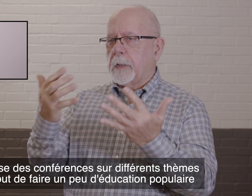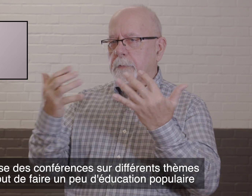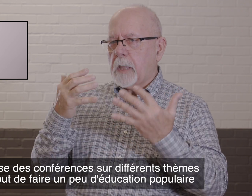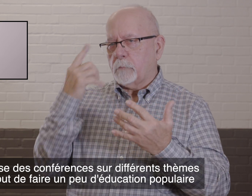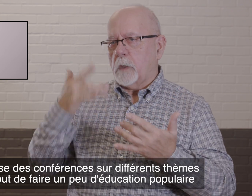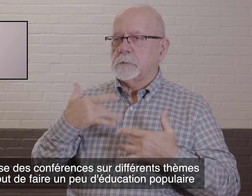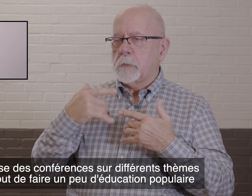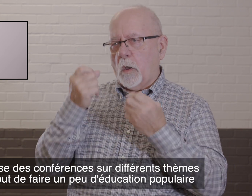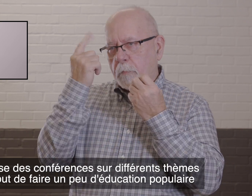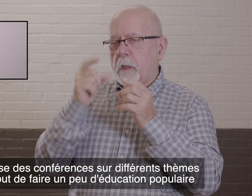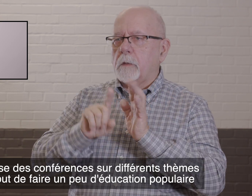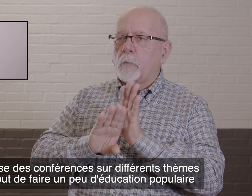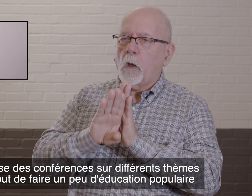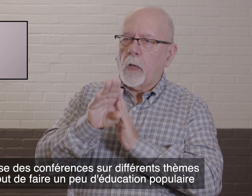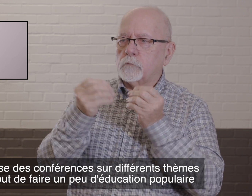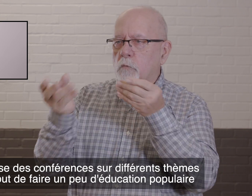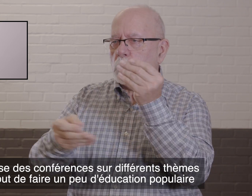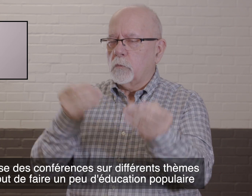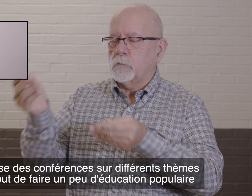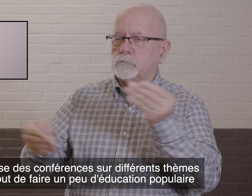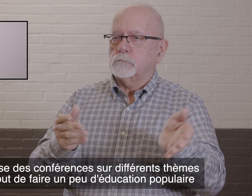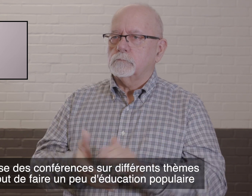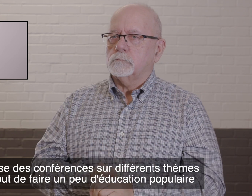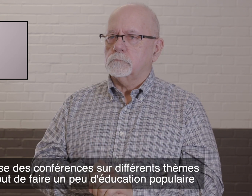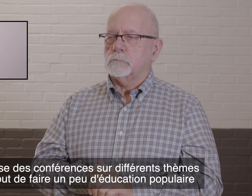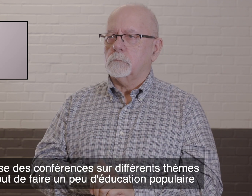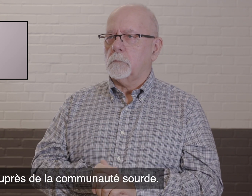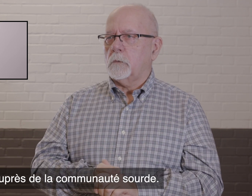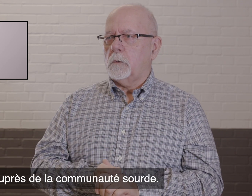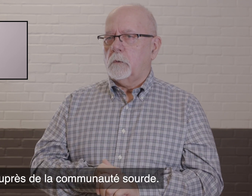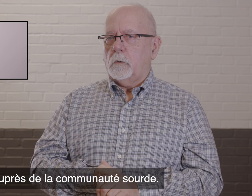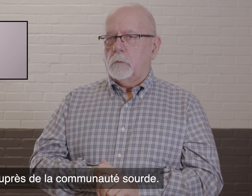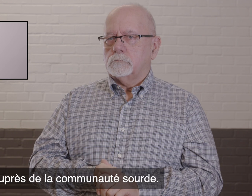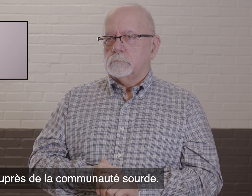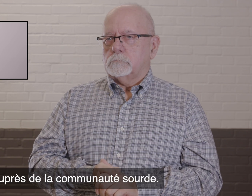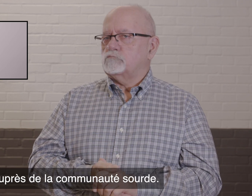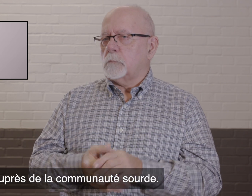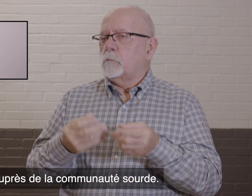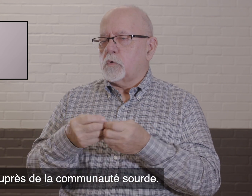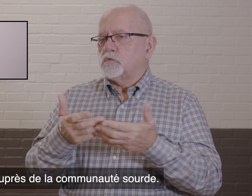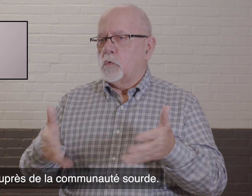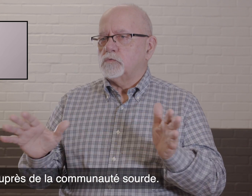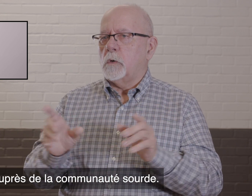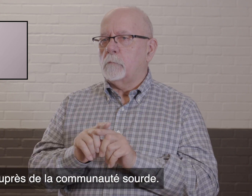différents thèmes. Et dans le but de faire un peu d'éducation populaire auprès de la communauté sourde.